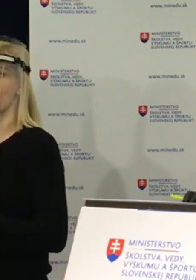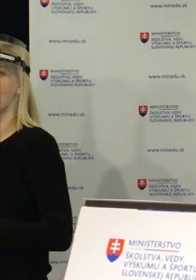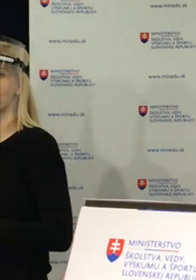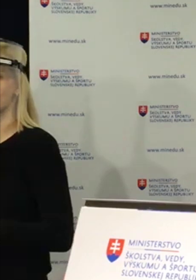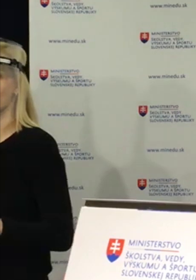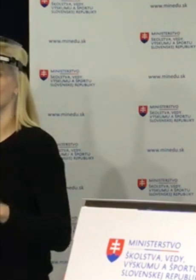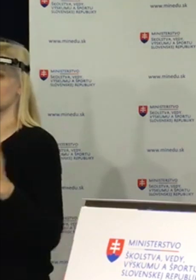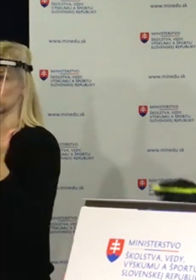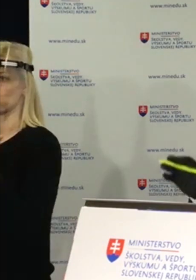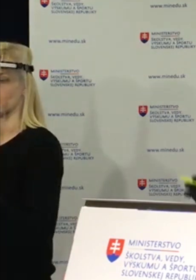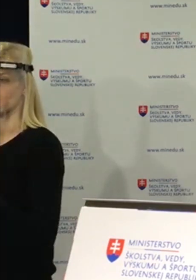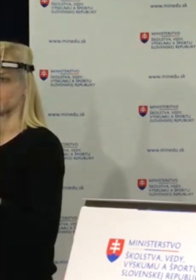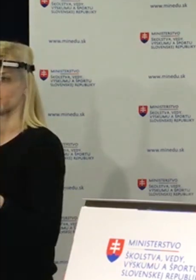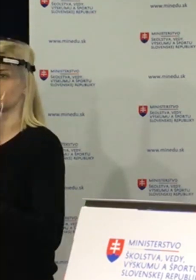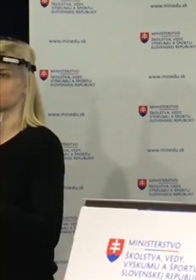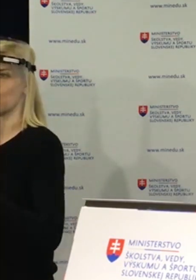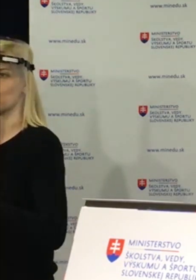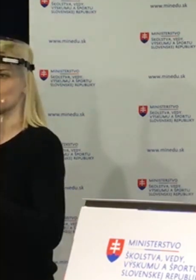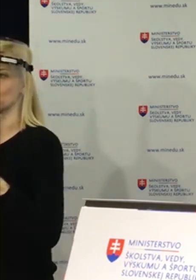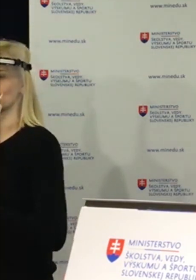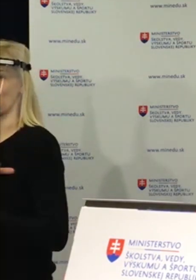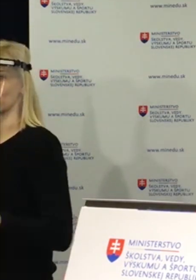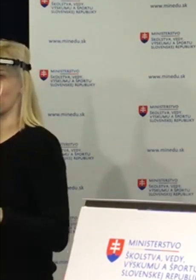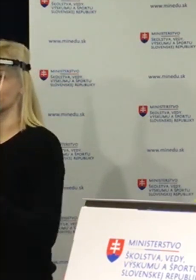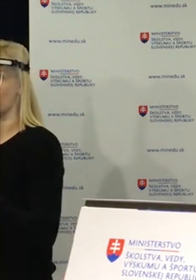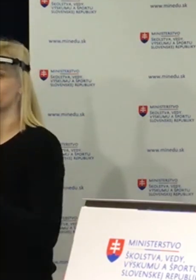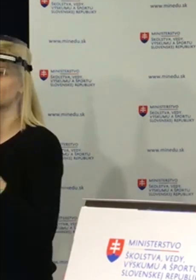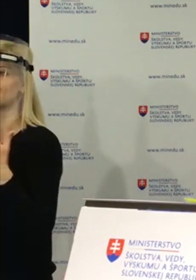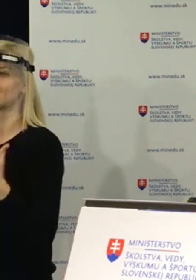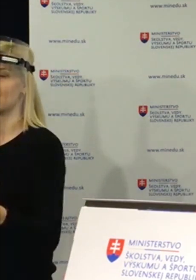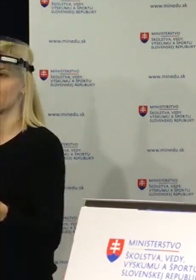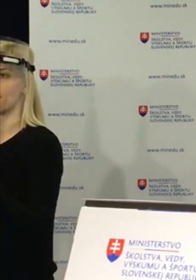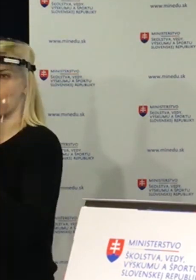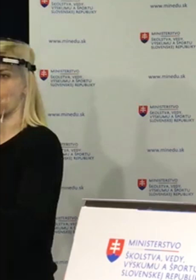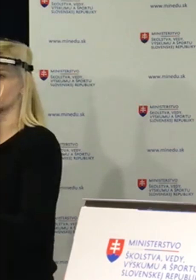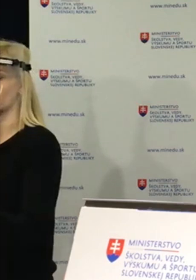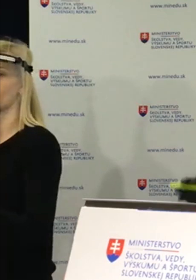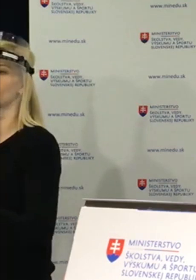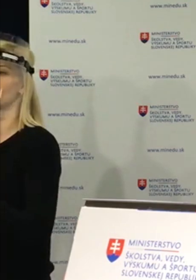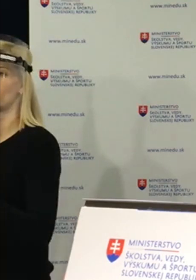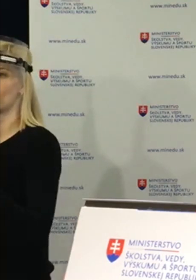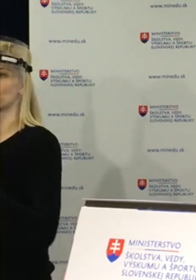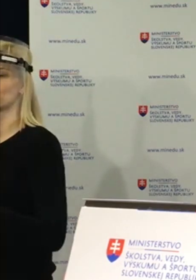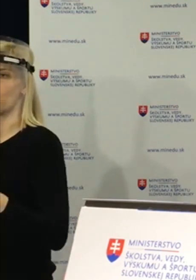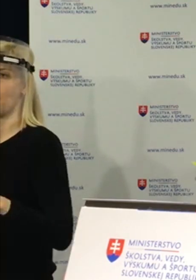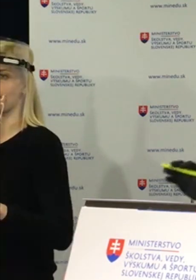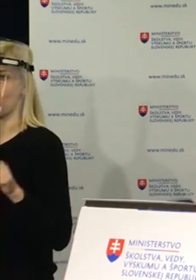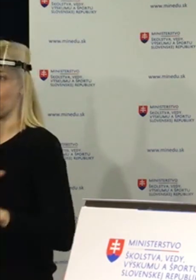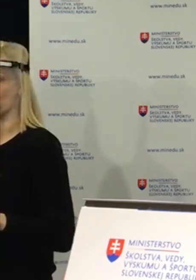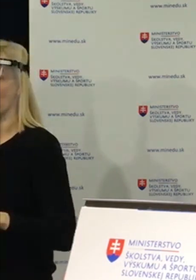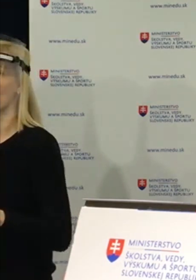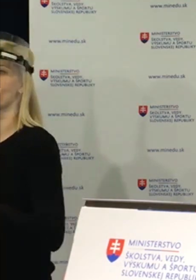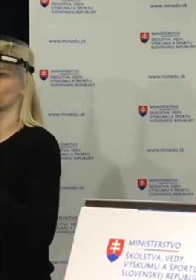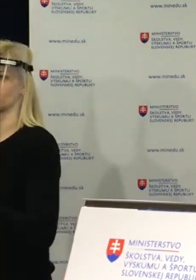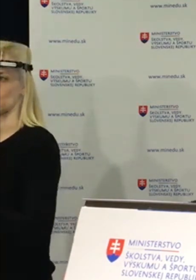a 6 budú rátané koncoročné známky a ročníky 7 a 8 budú rátané polročné známky a